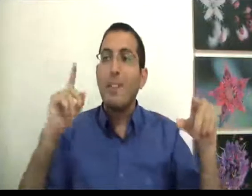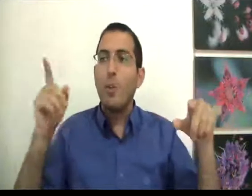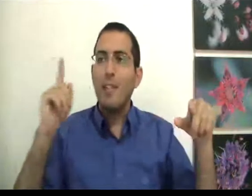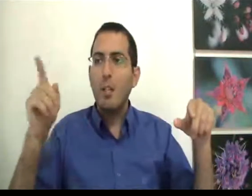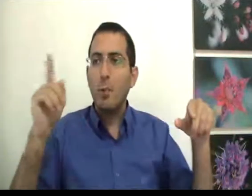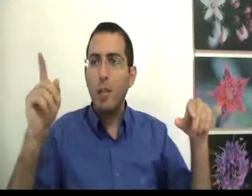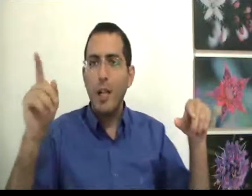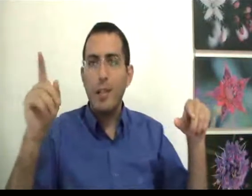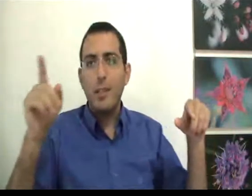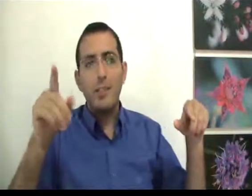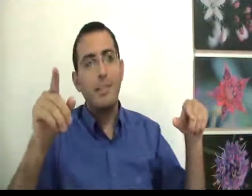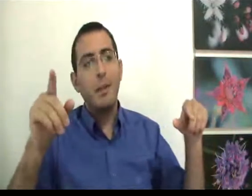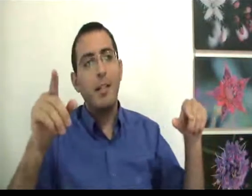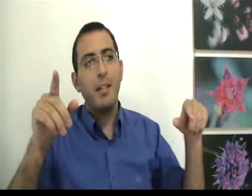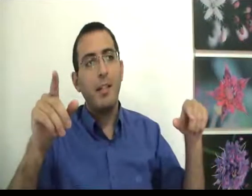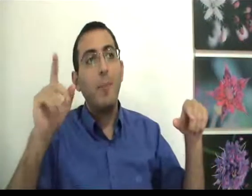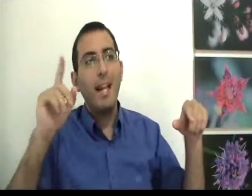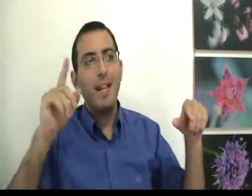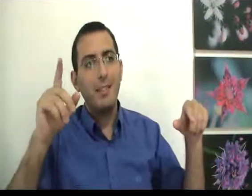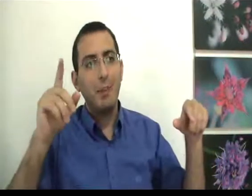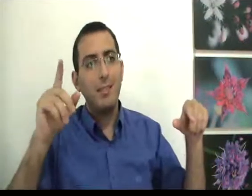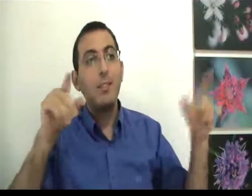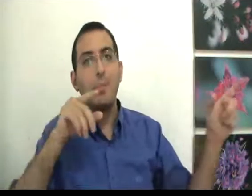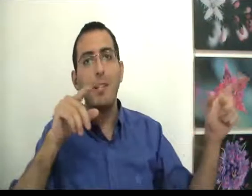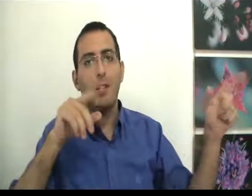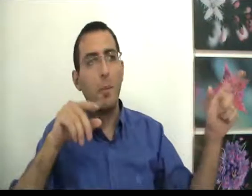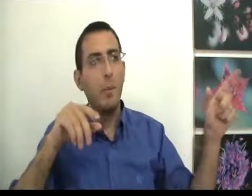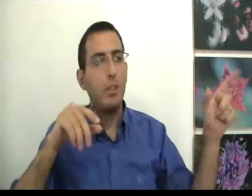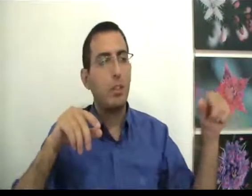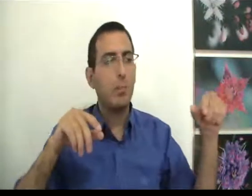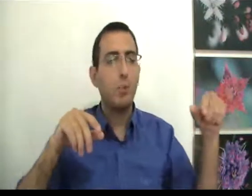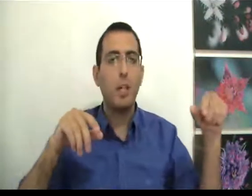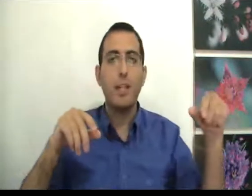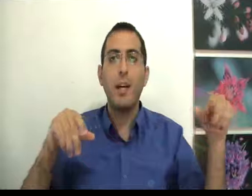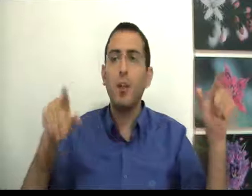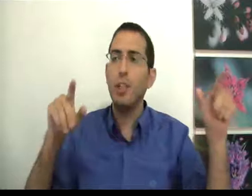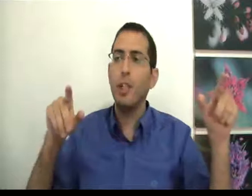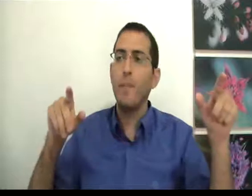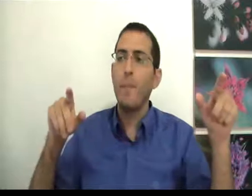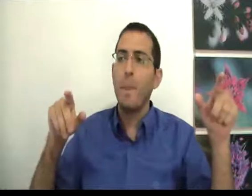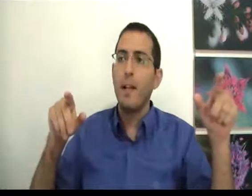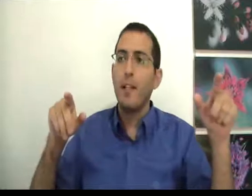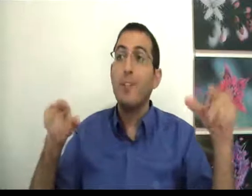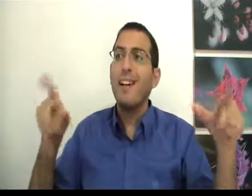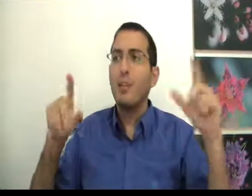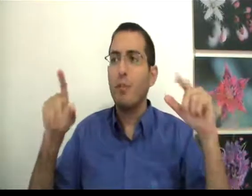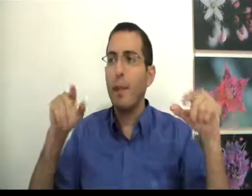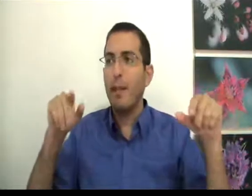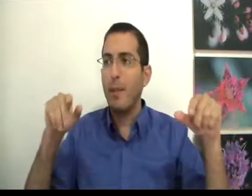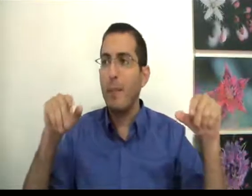אתה רוצה להיות מאושר תמצא זמן אם אין לך זמן זה סימן שאתה לא באמת רוצה להיות מאושר כי העושר יותר חשוב מהחיים